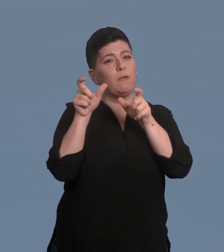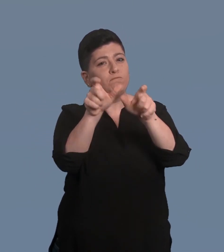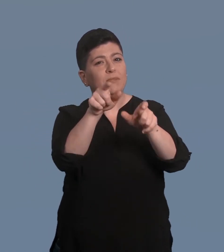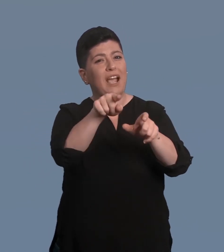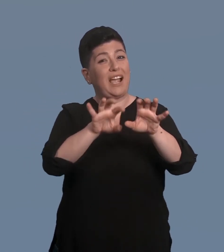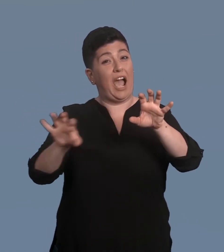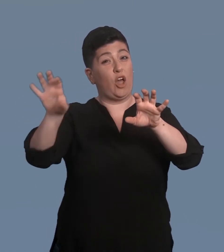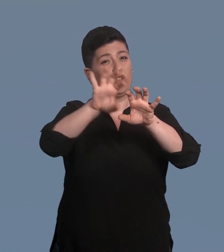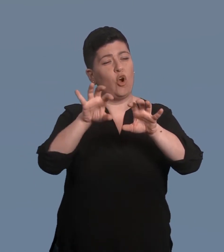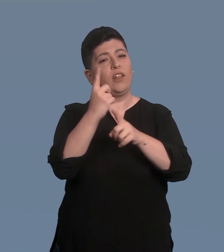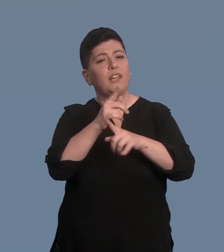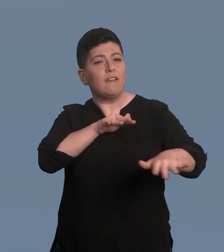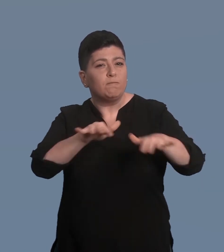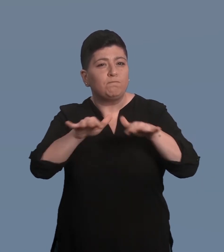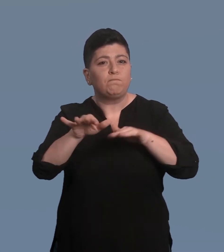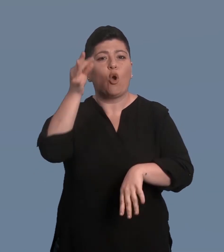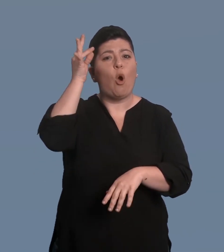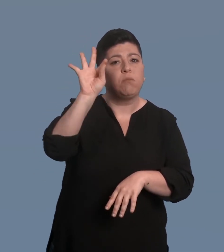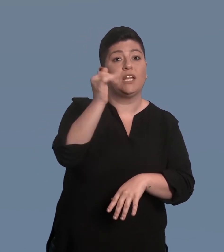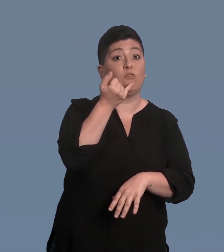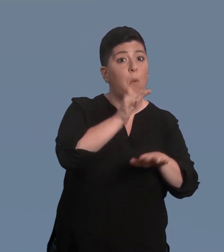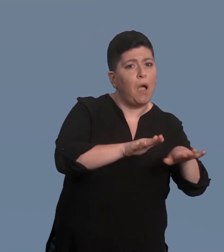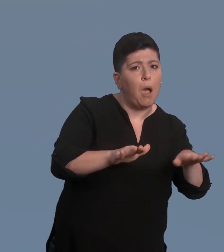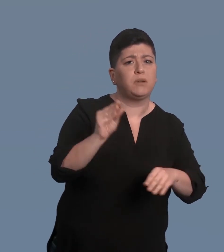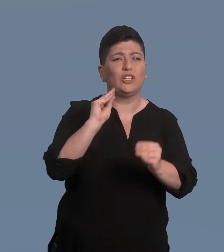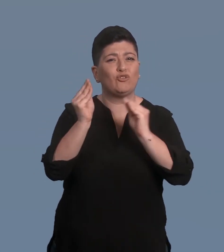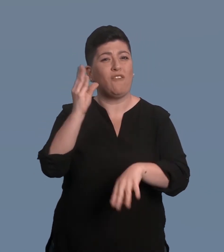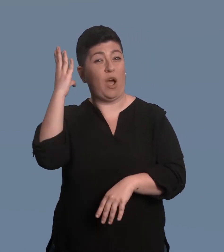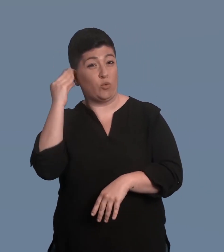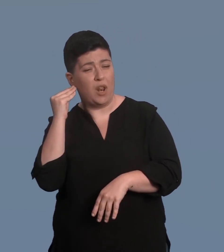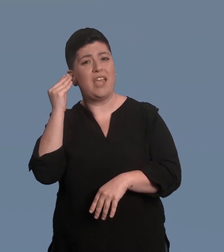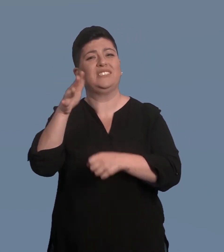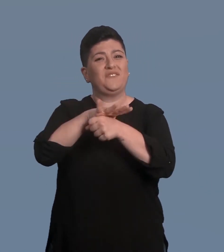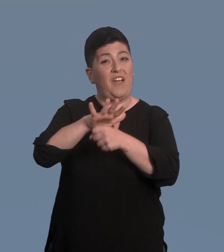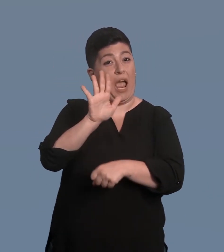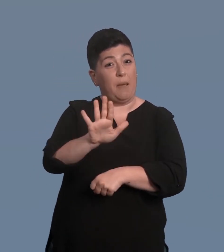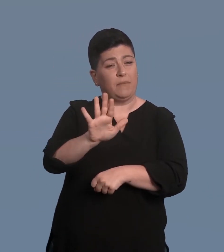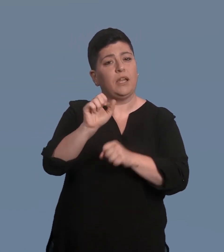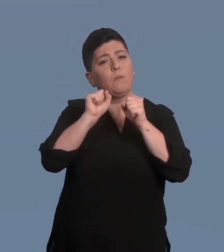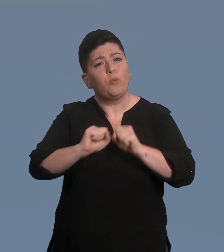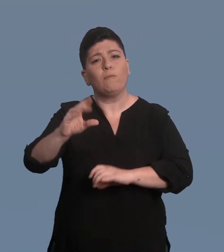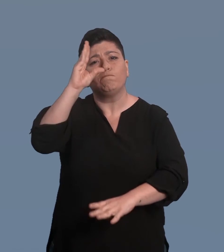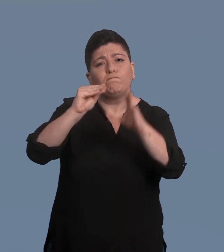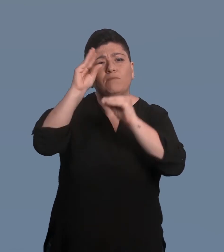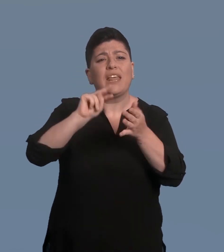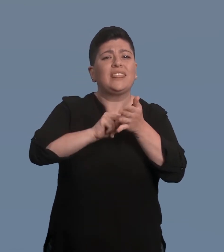provvedere a che i bambini e i giovani audiolesi e i loro familiari possano apprendere una tecnica di comunicazione adeguata.